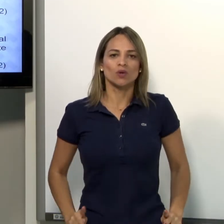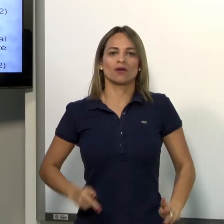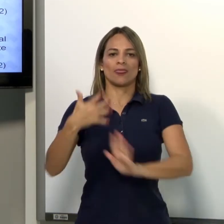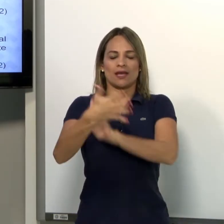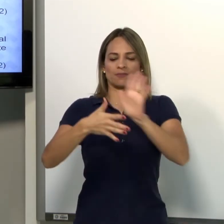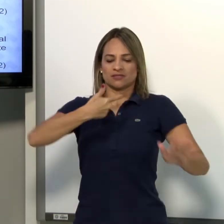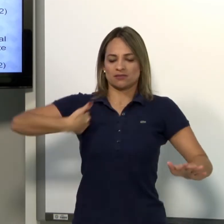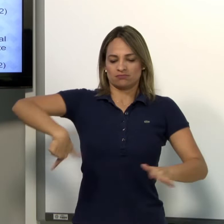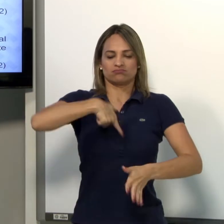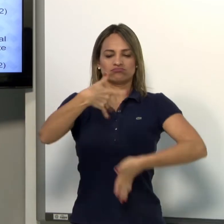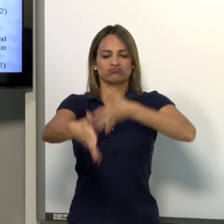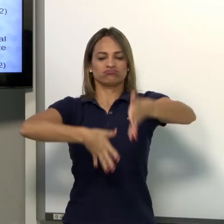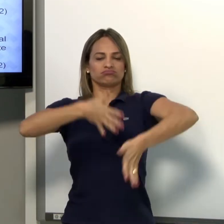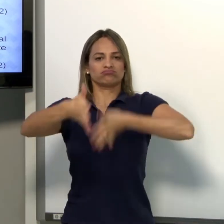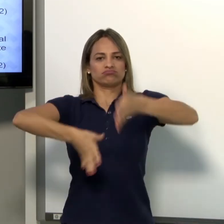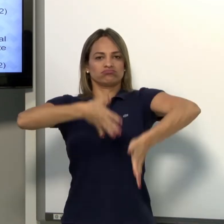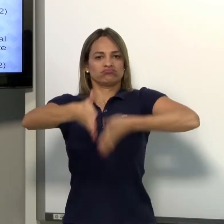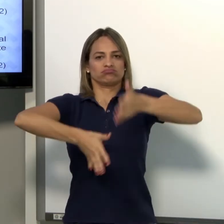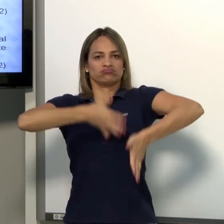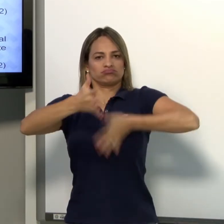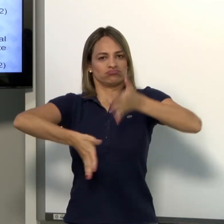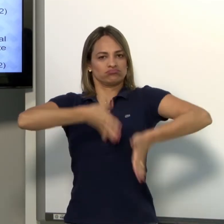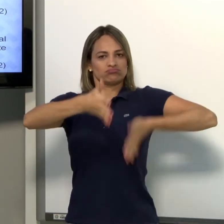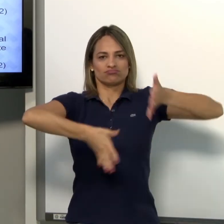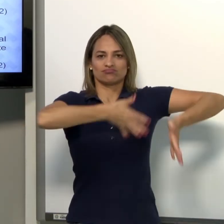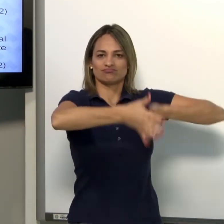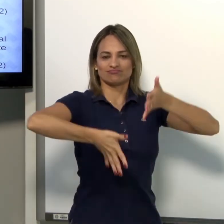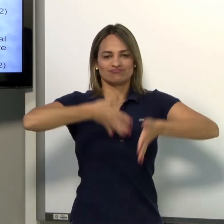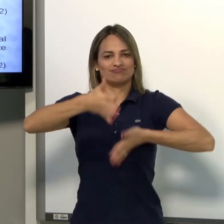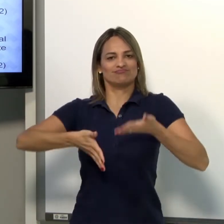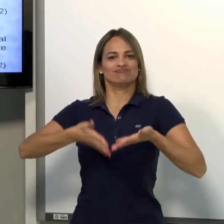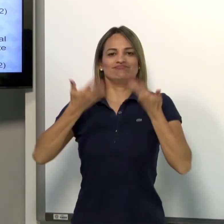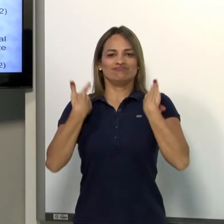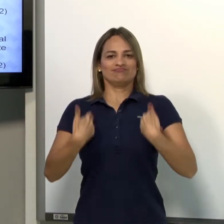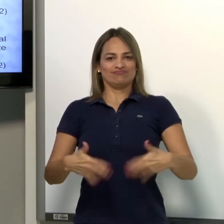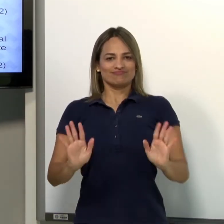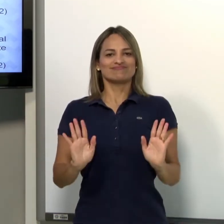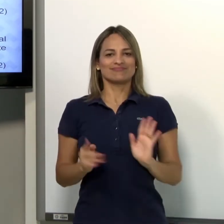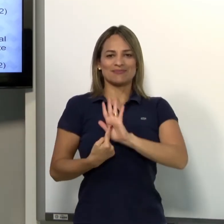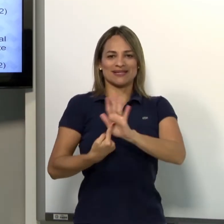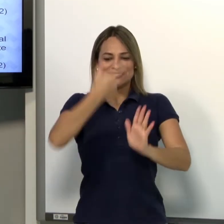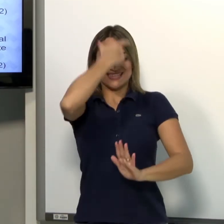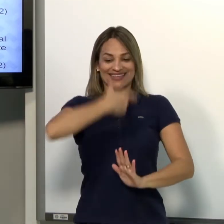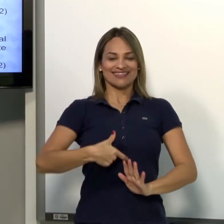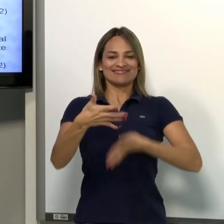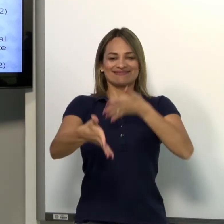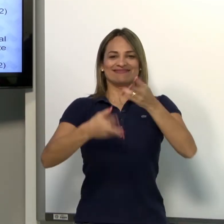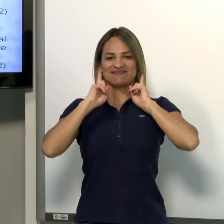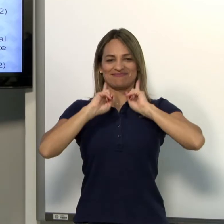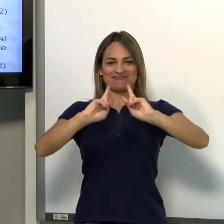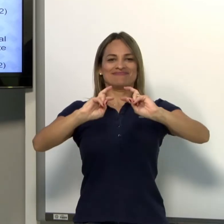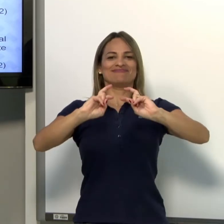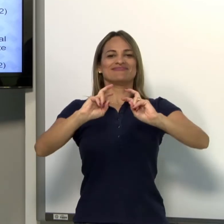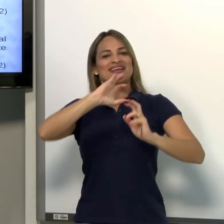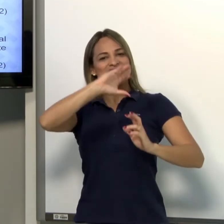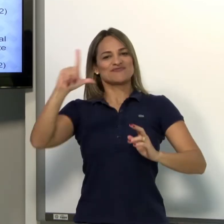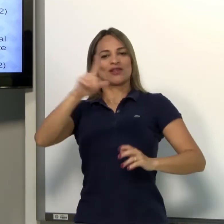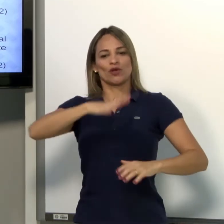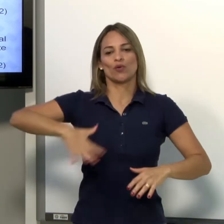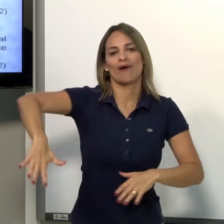parte do corpo do referente. Aquela pessoa que está ali sinalizando. Ela mostra a sinalização